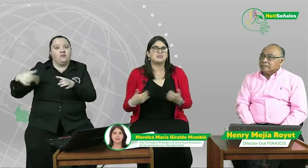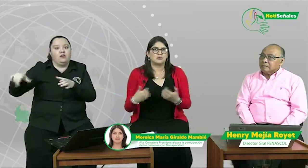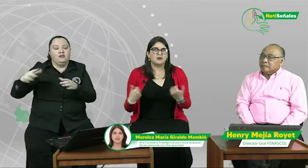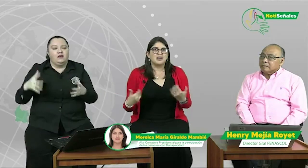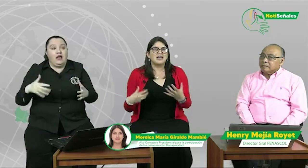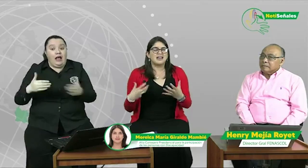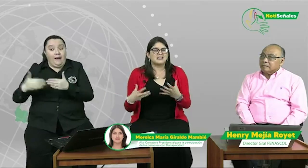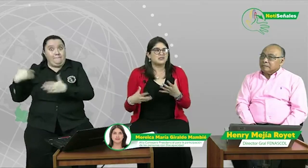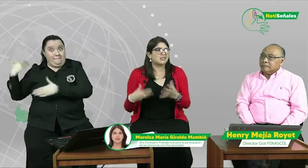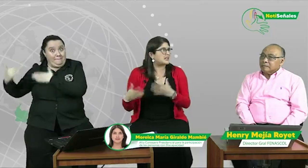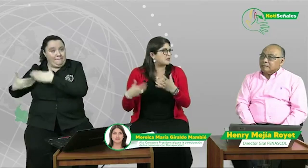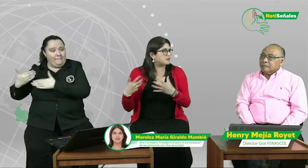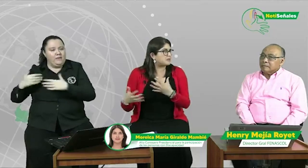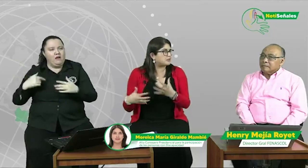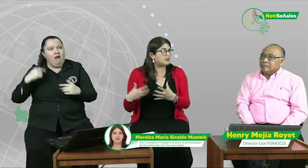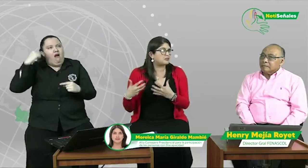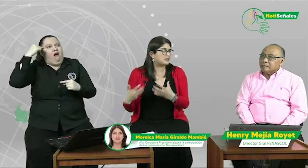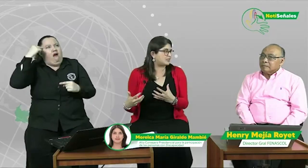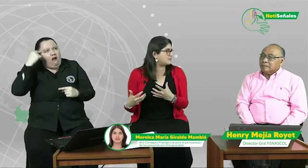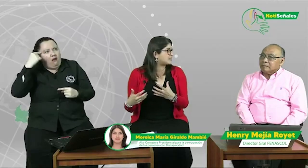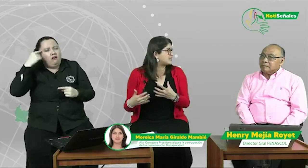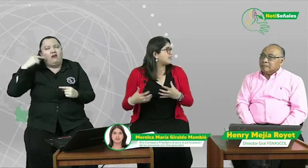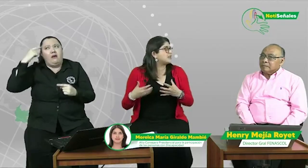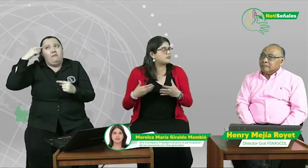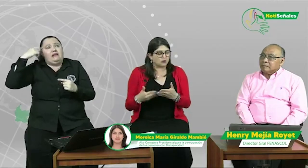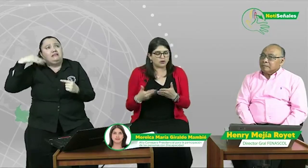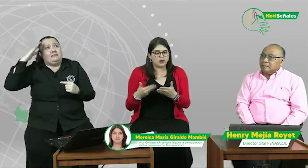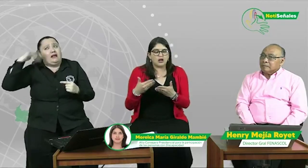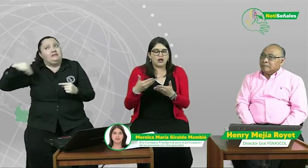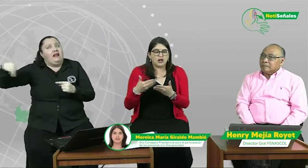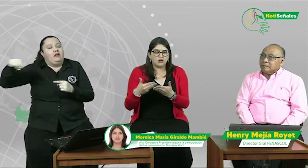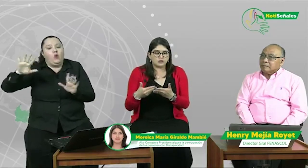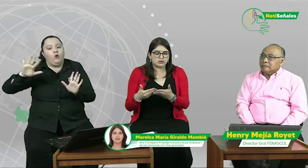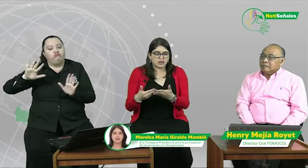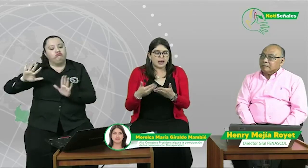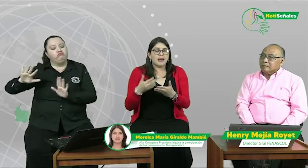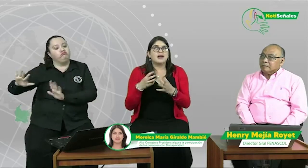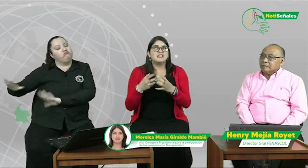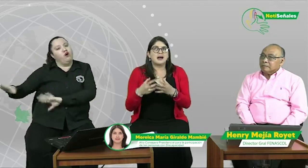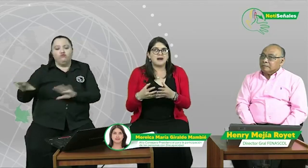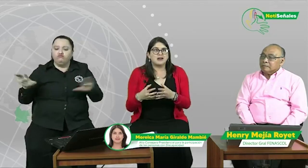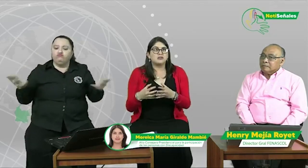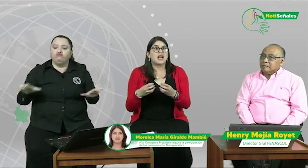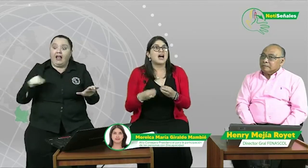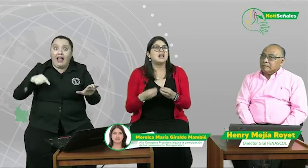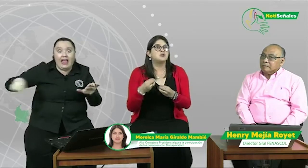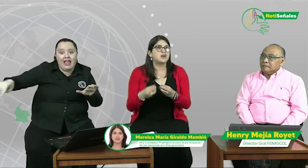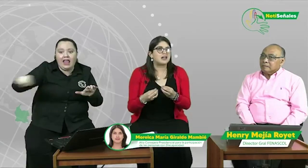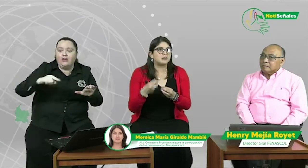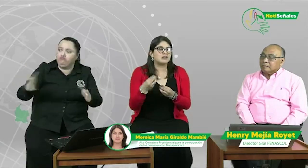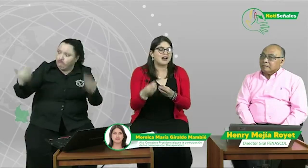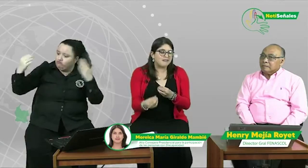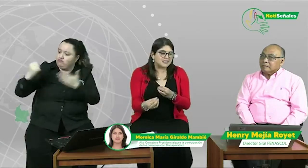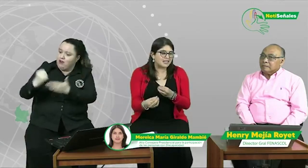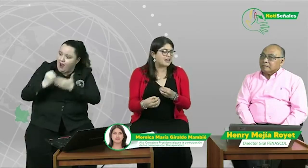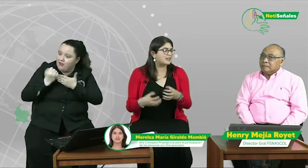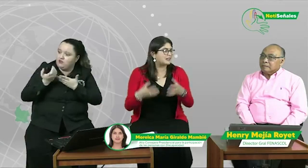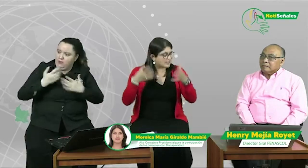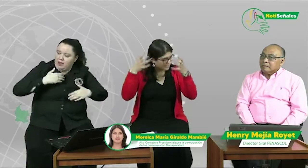esos estereotipos y esos estigmas y son los llamados a ayudarnos a avanzar desde la